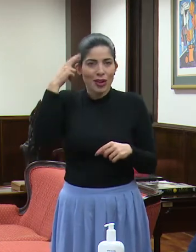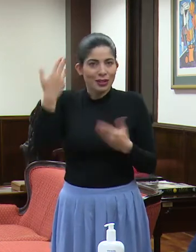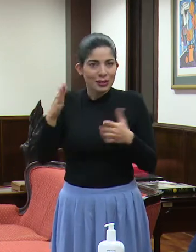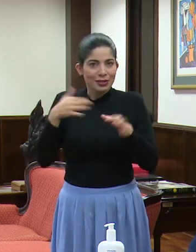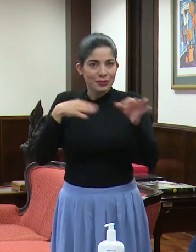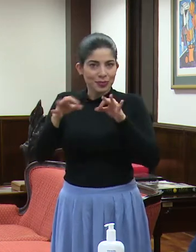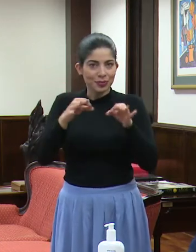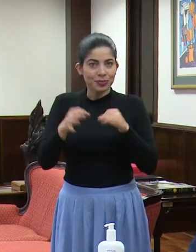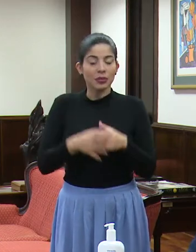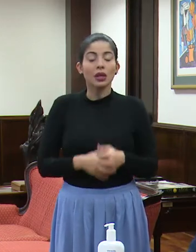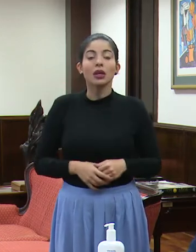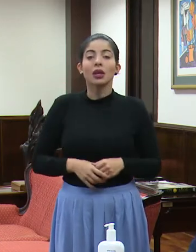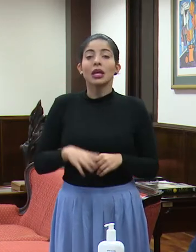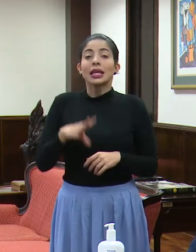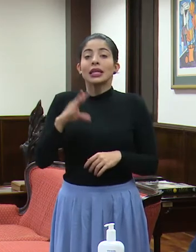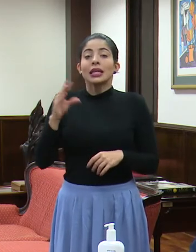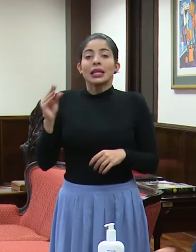decía.